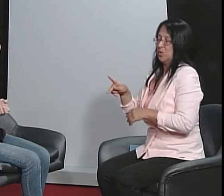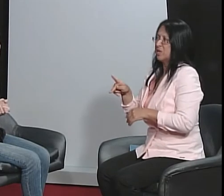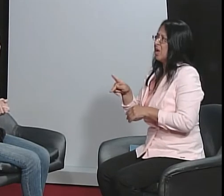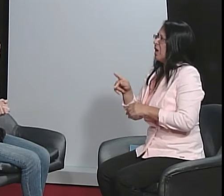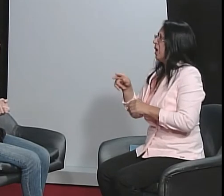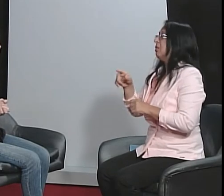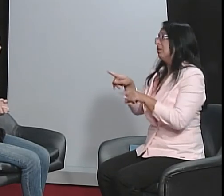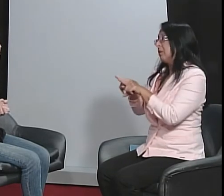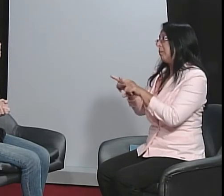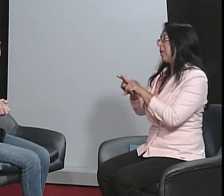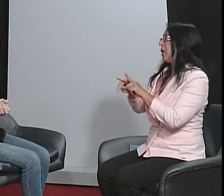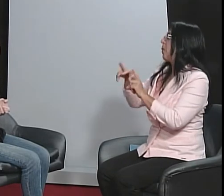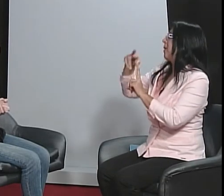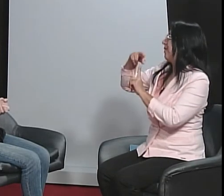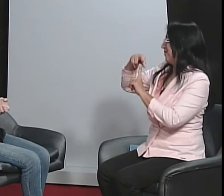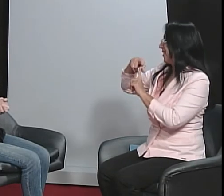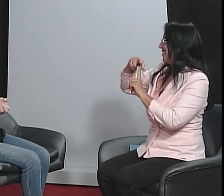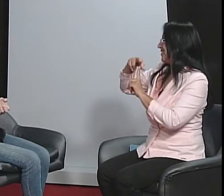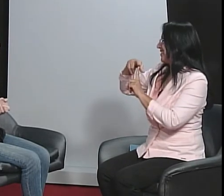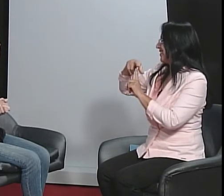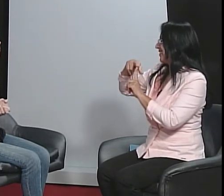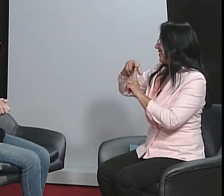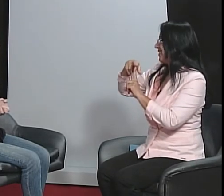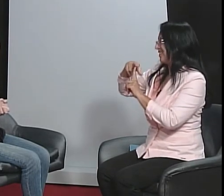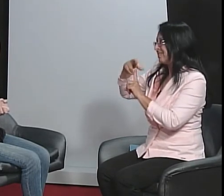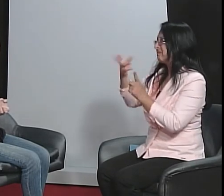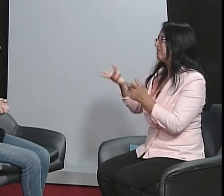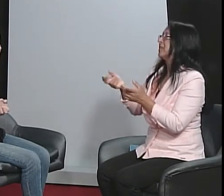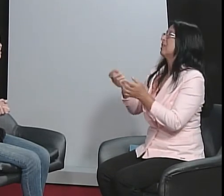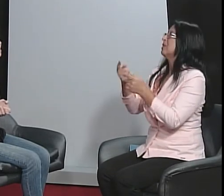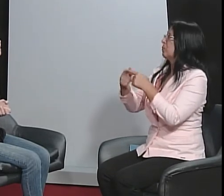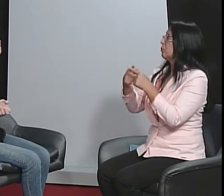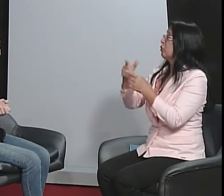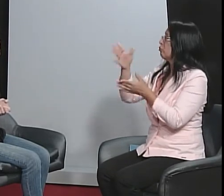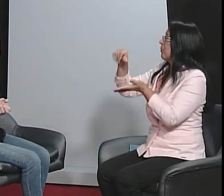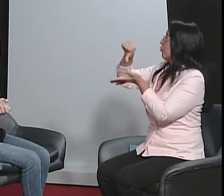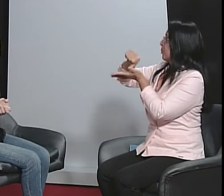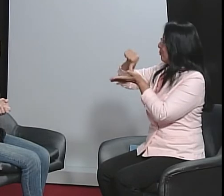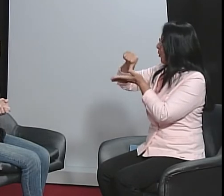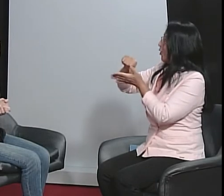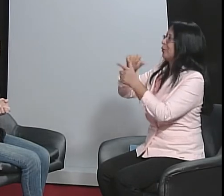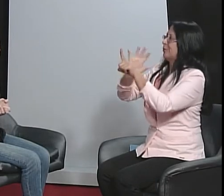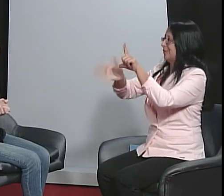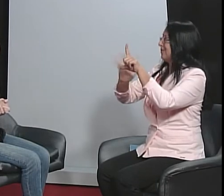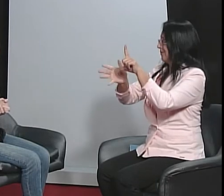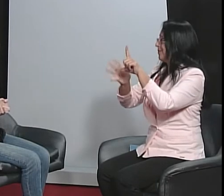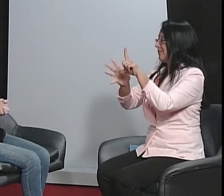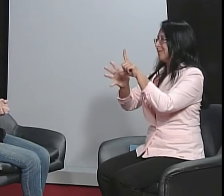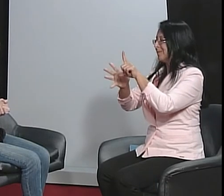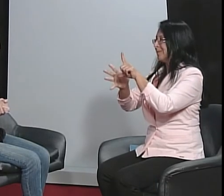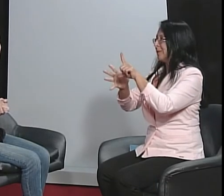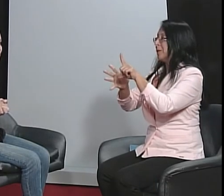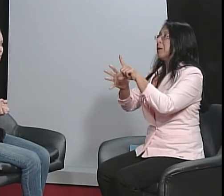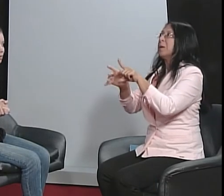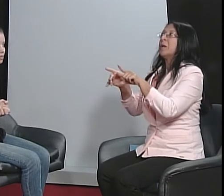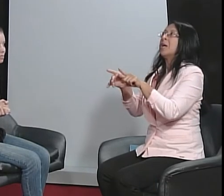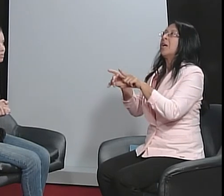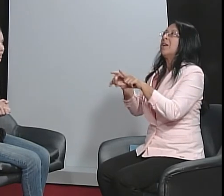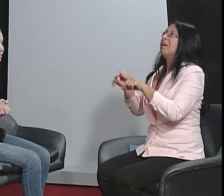língua de sinais. Também é uma referência, porque já foi polo do Letras Libras, aqui,